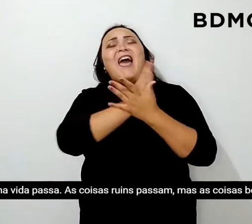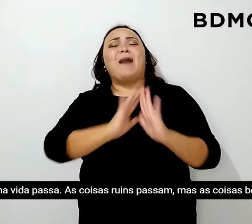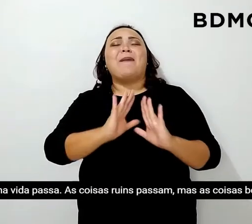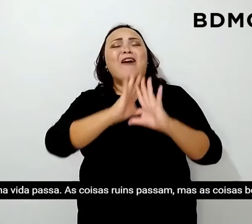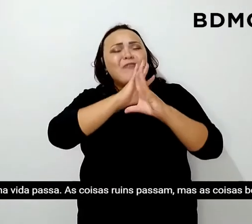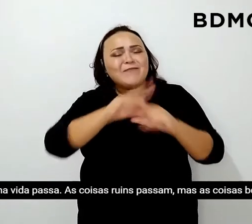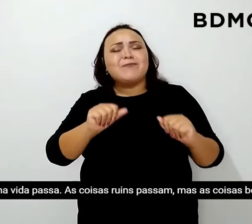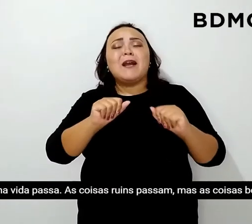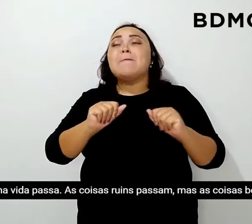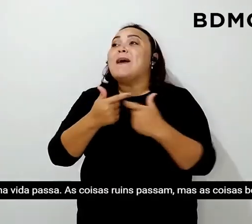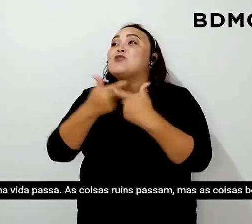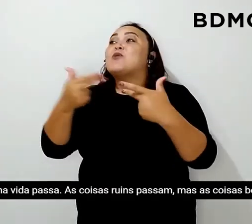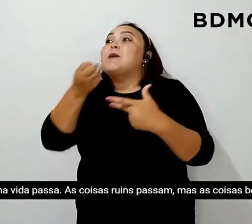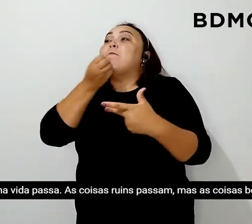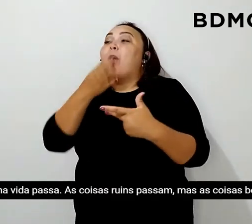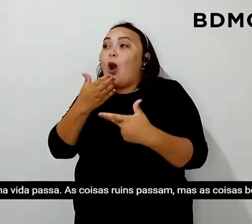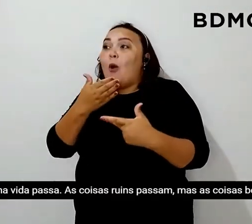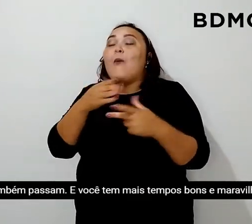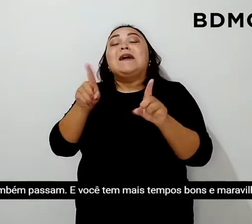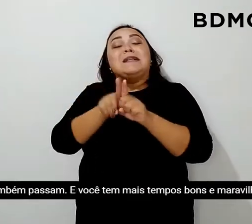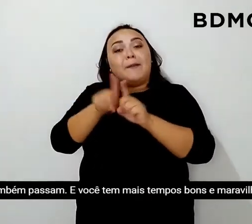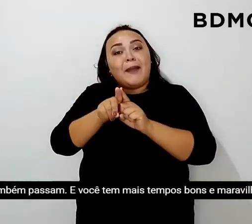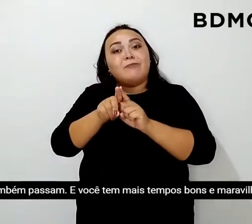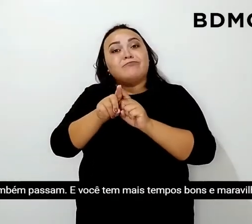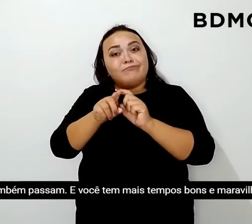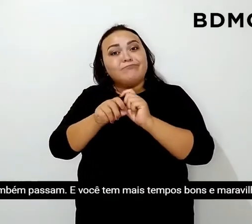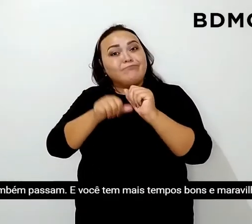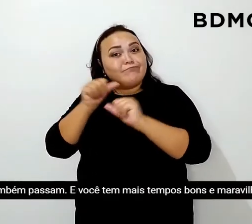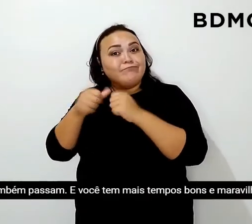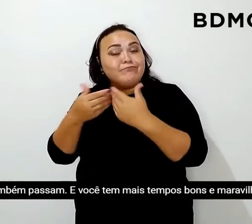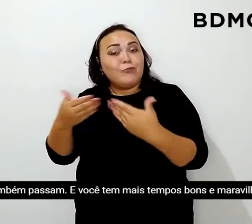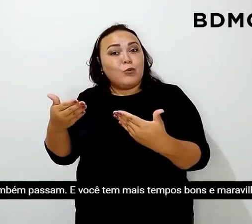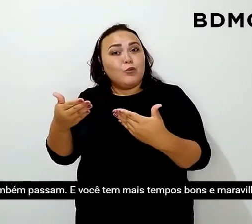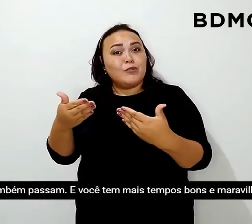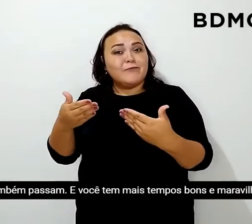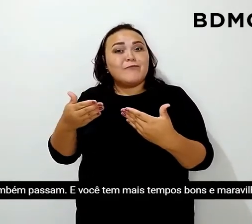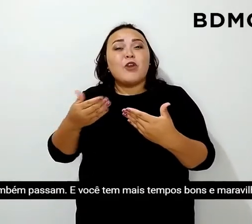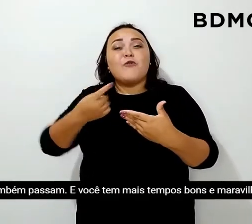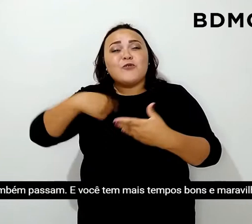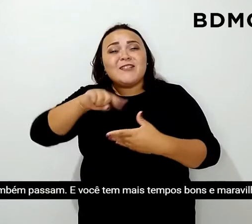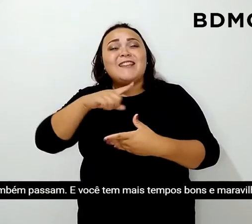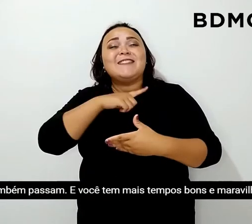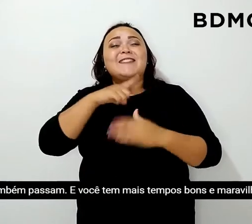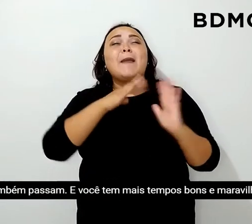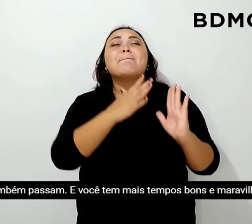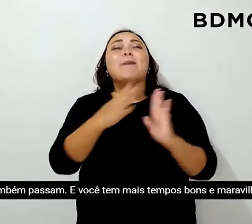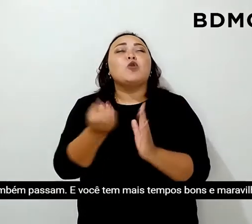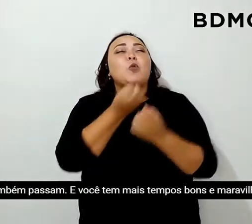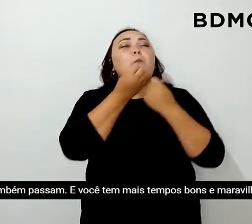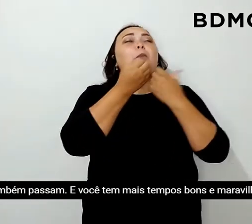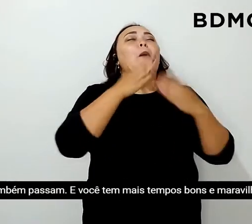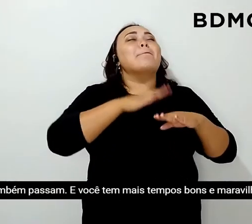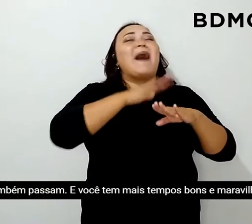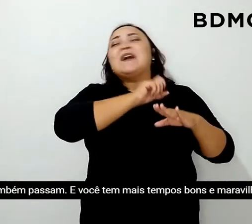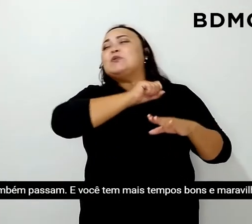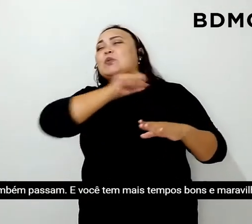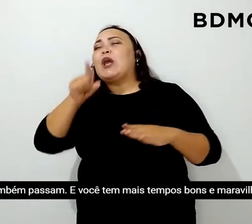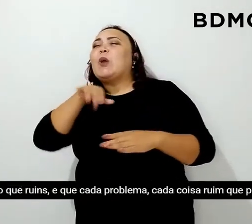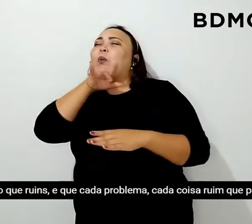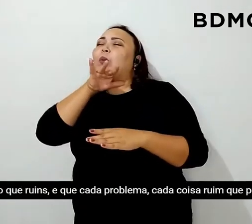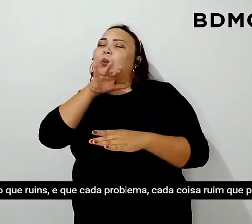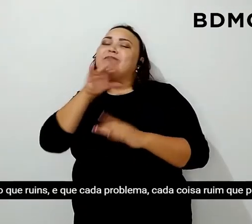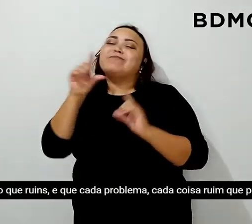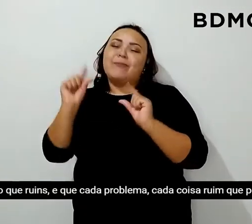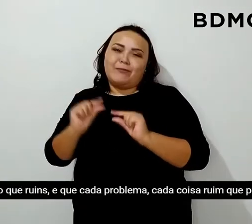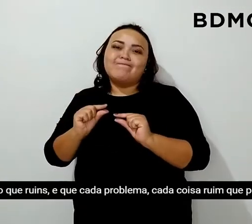ruins passam, mas as coisas boas também passam e você tem mais tempo bons e maravilhosos